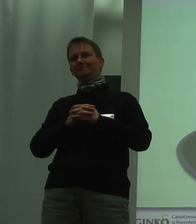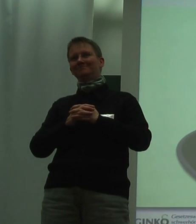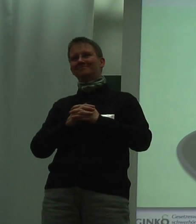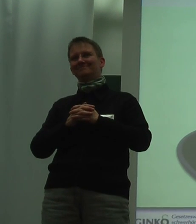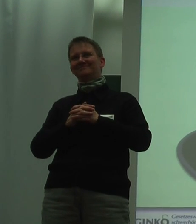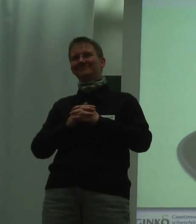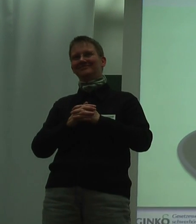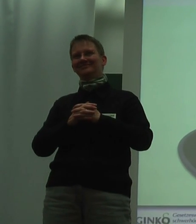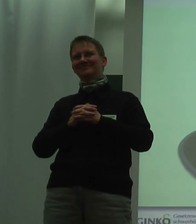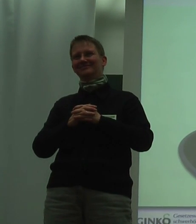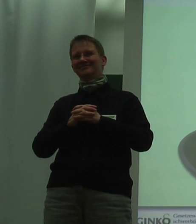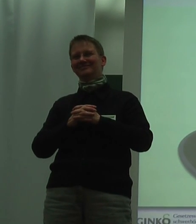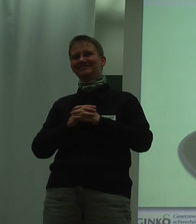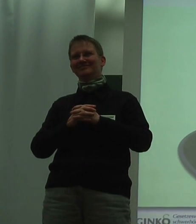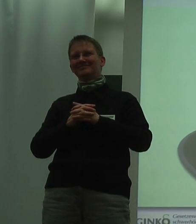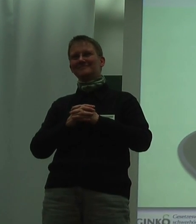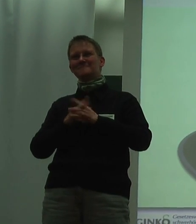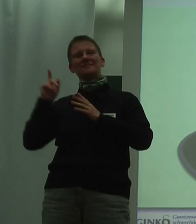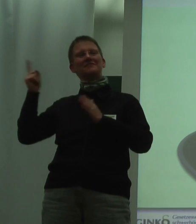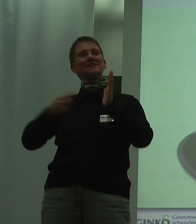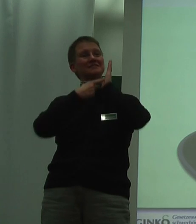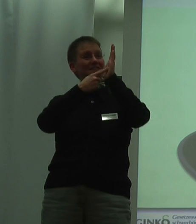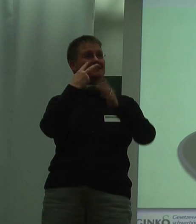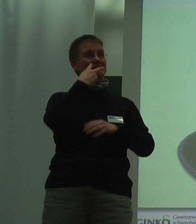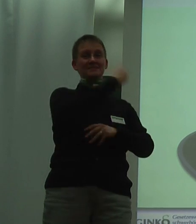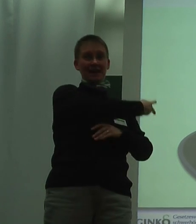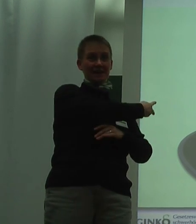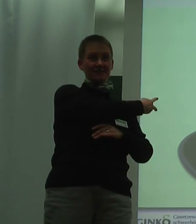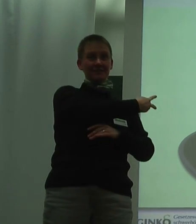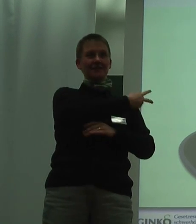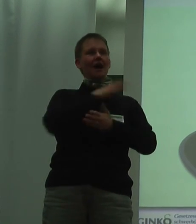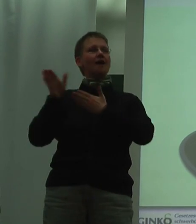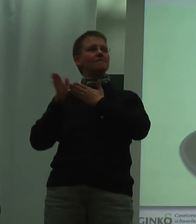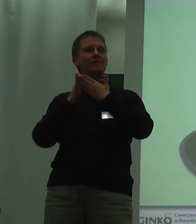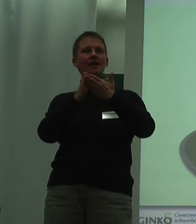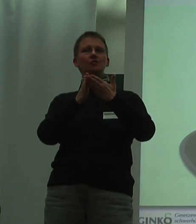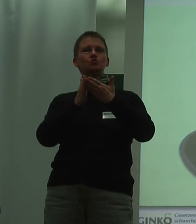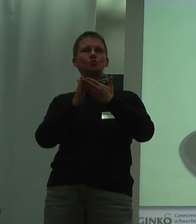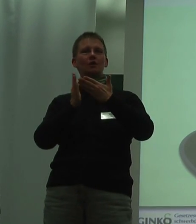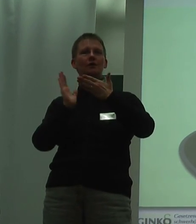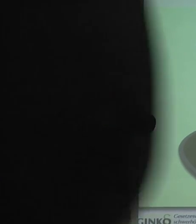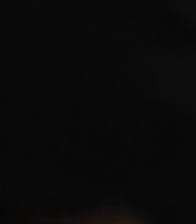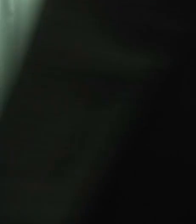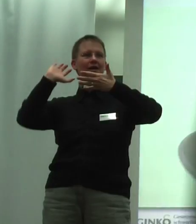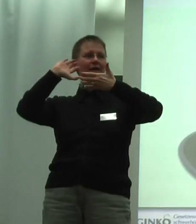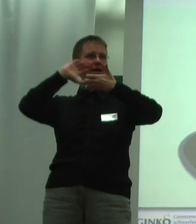Was wir hier sehen, ist sozusagen der Weg zur Inklusion. Wir haben zwei